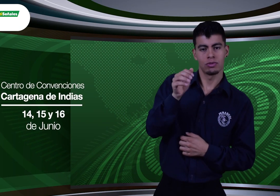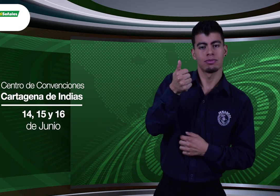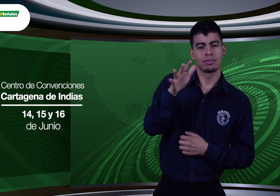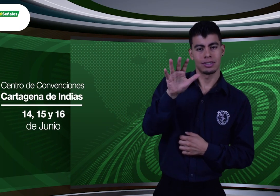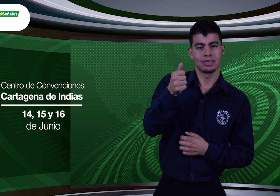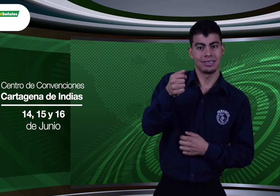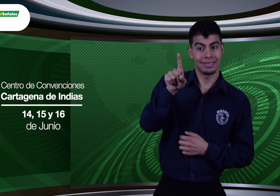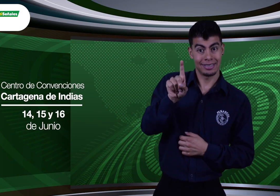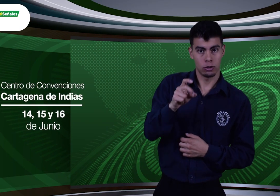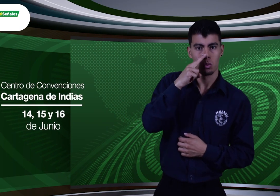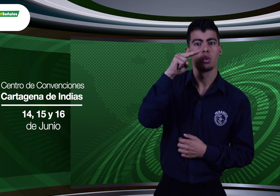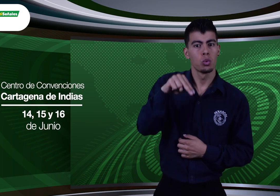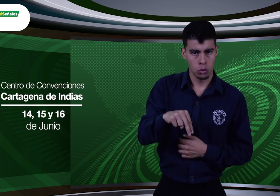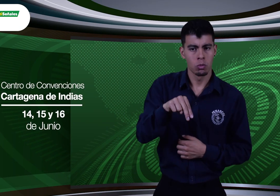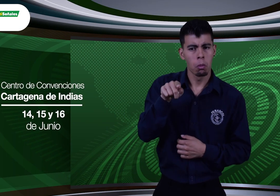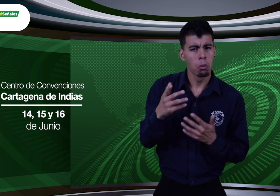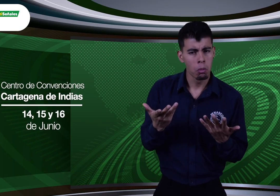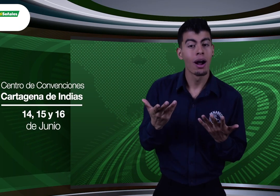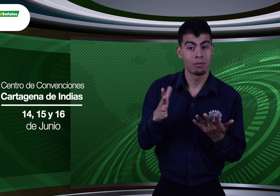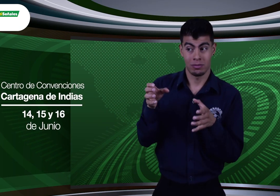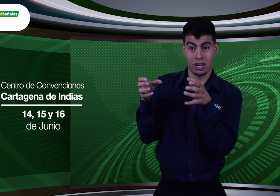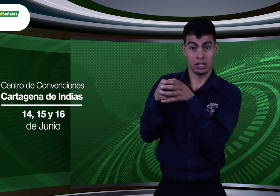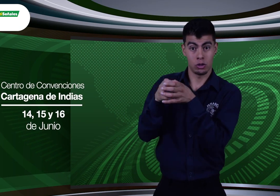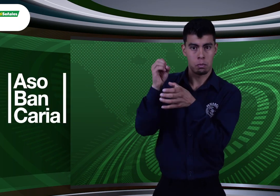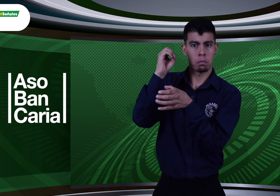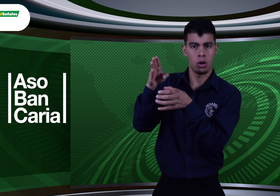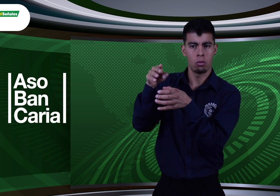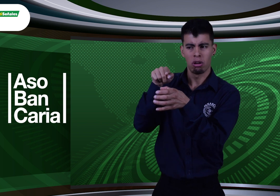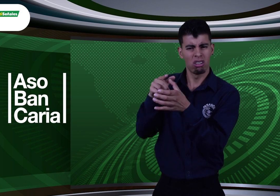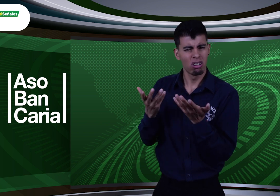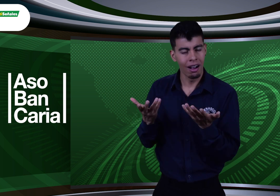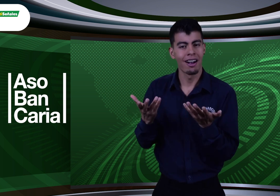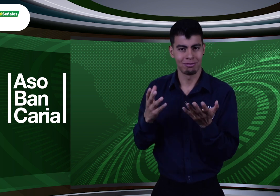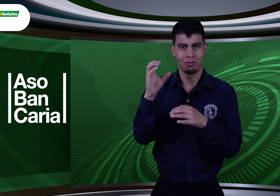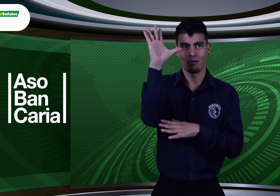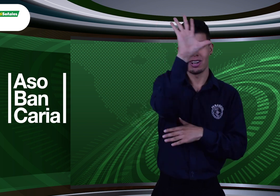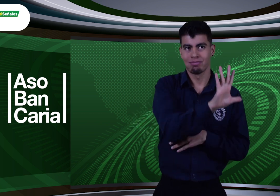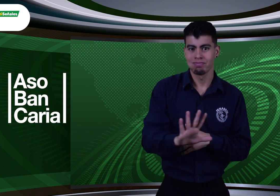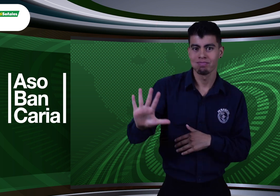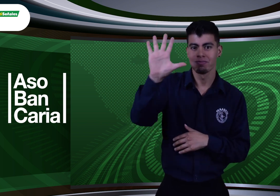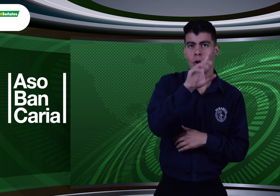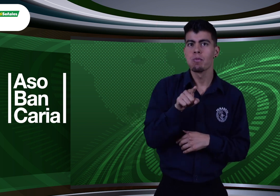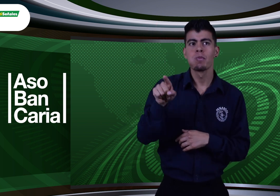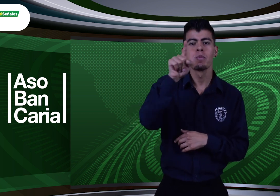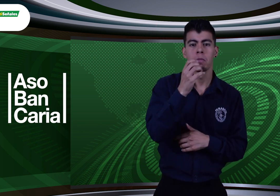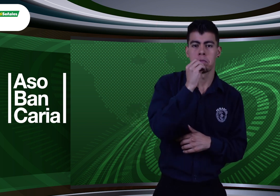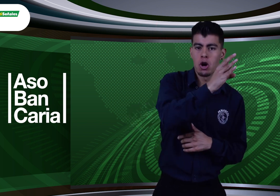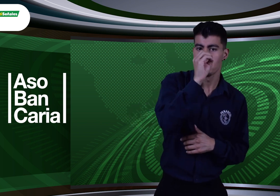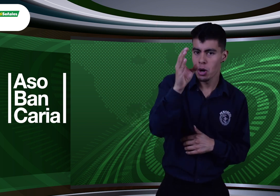14, 15 y 16 de junio, Asobancaria, es decir, la asociación que agremia